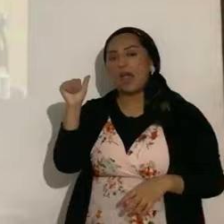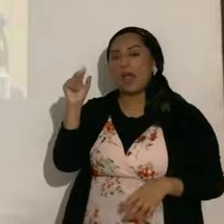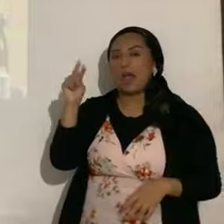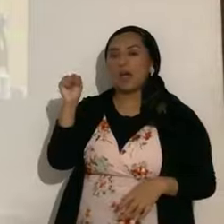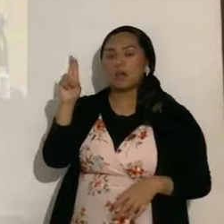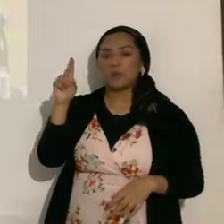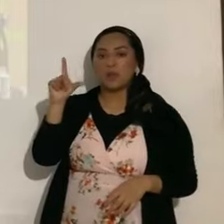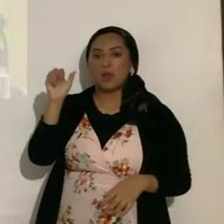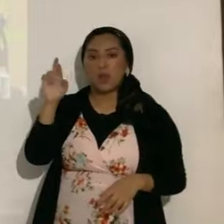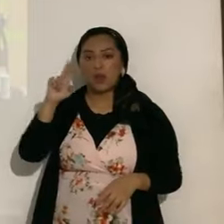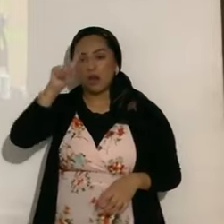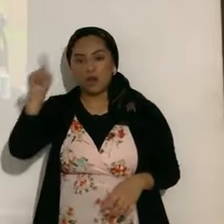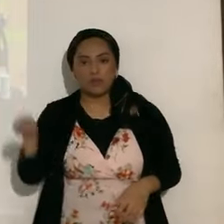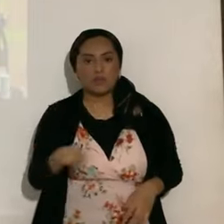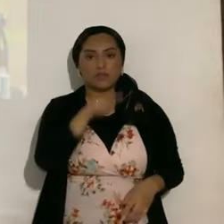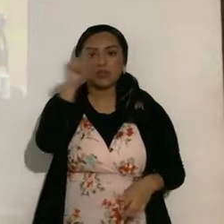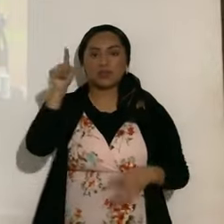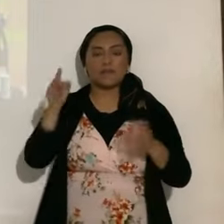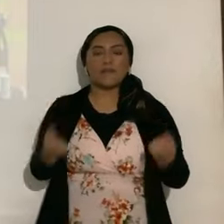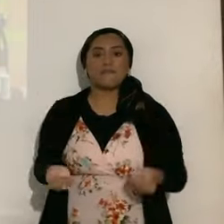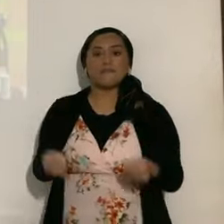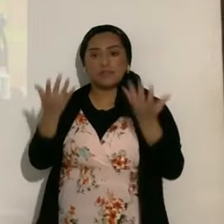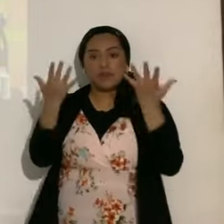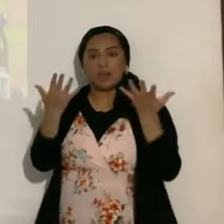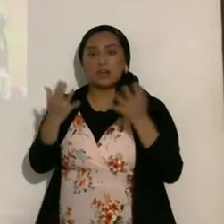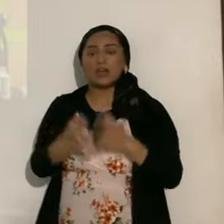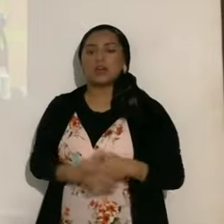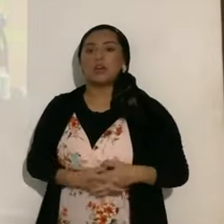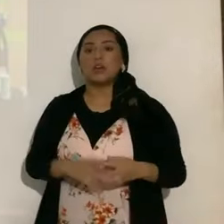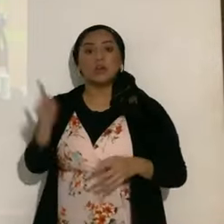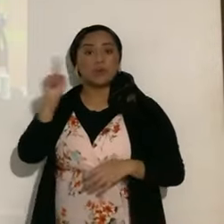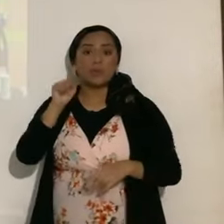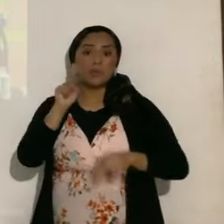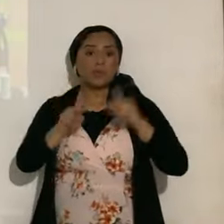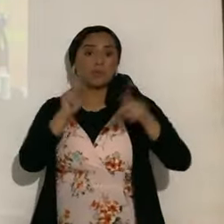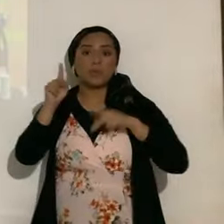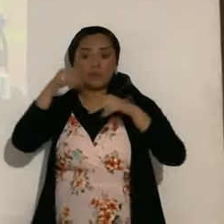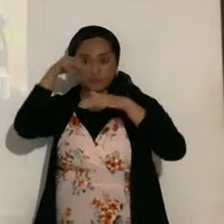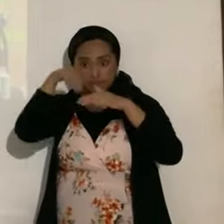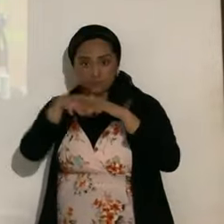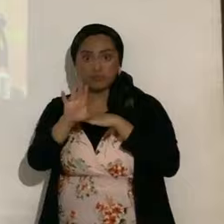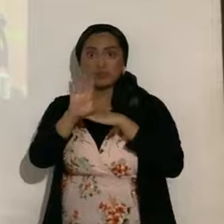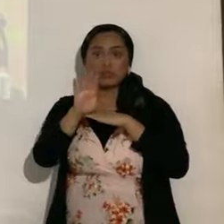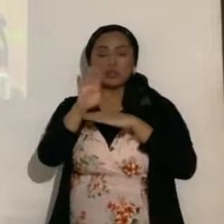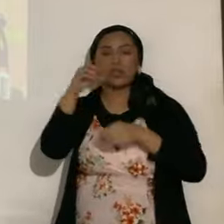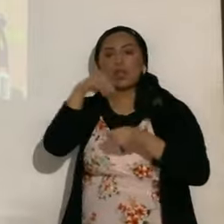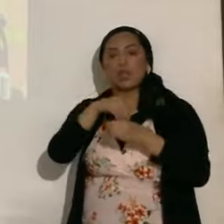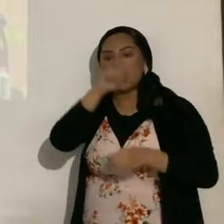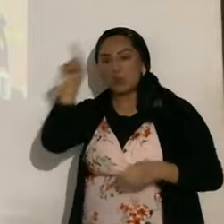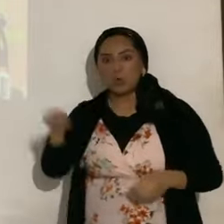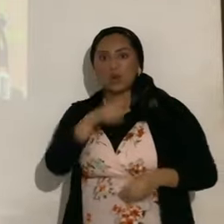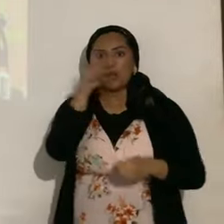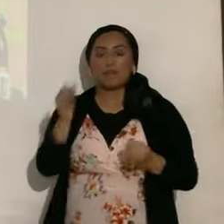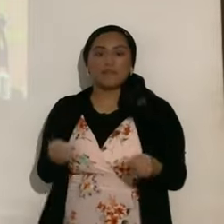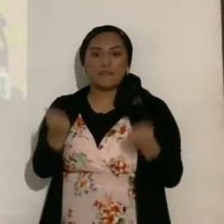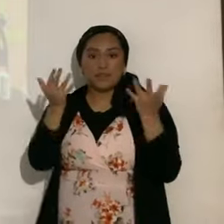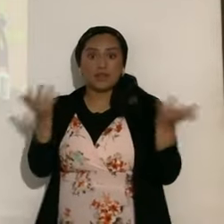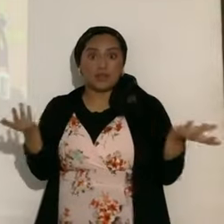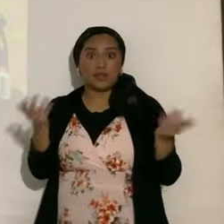un anillo de fuego, es donde se ha metido, la humanidad incrédula, en el anillo de fuego, o no acaso, brincan en el